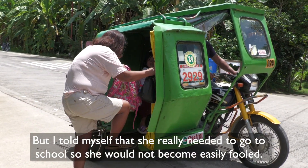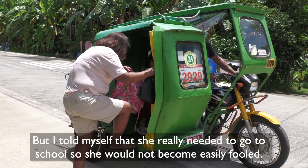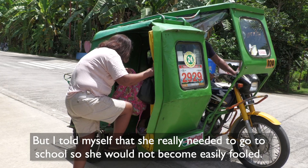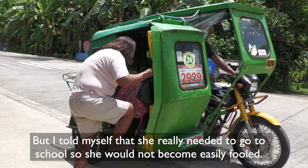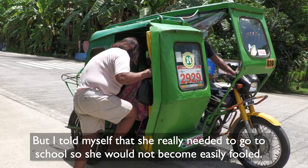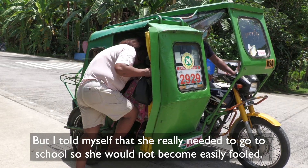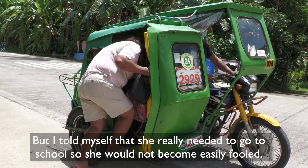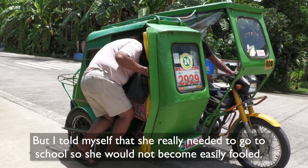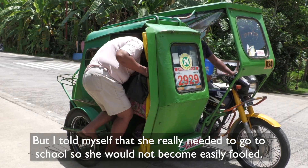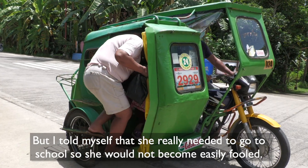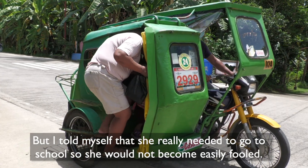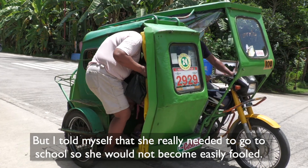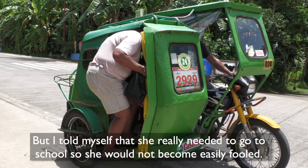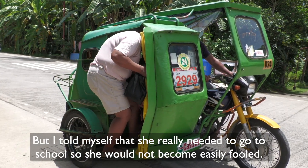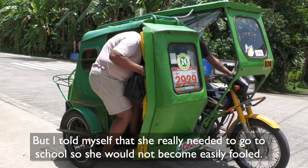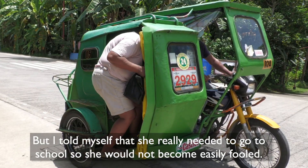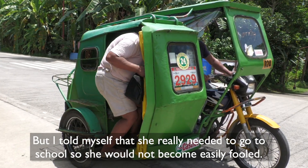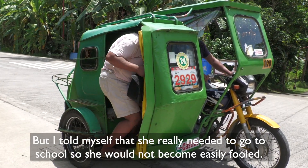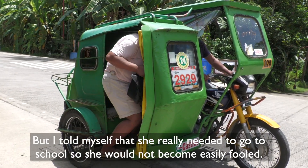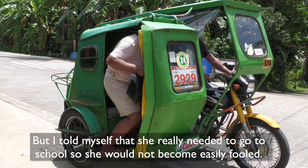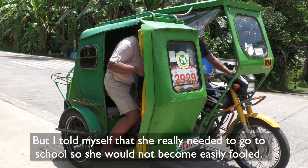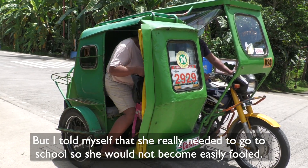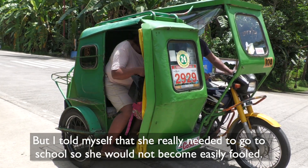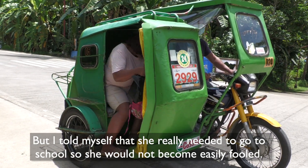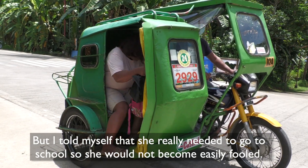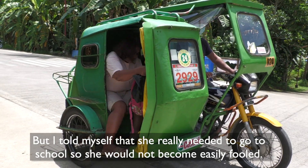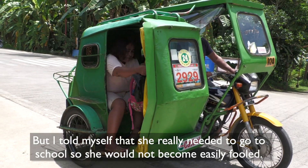lukuhin ng iba kasi kawawa naman.